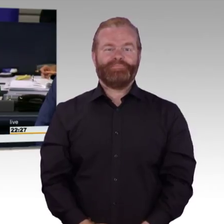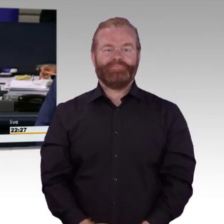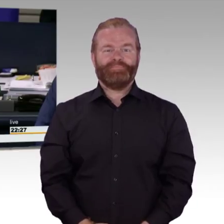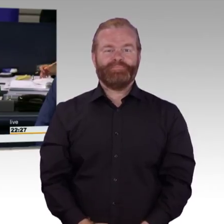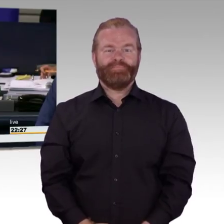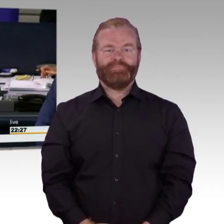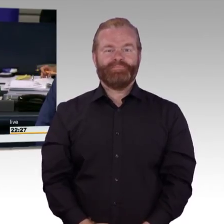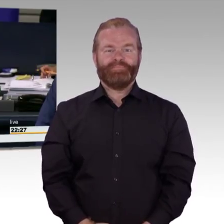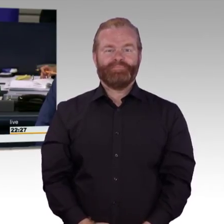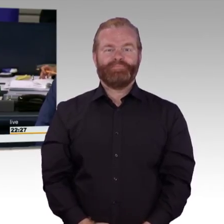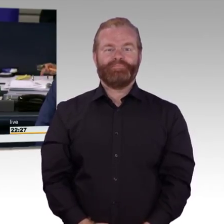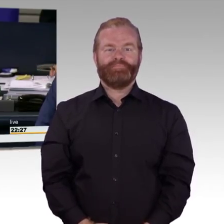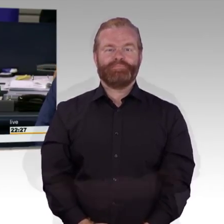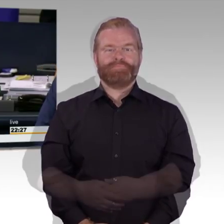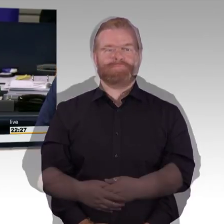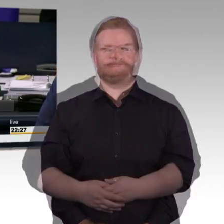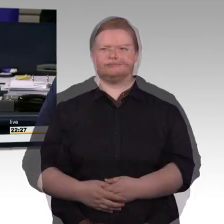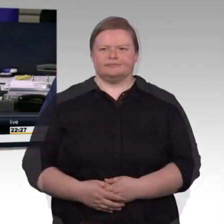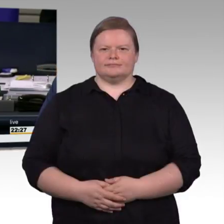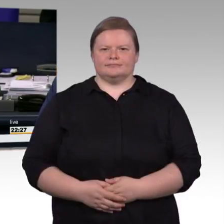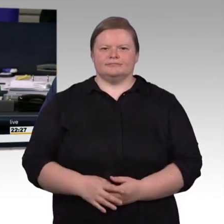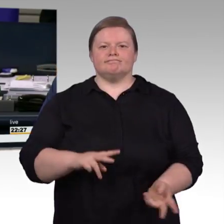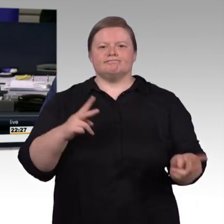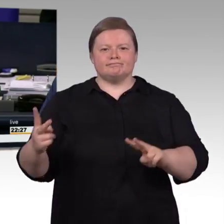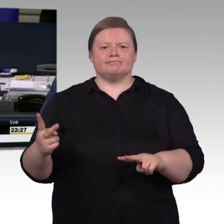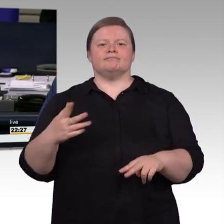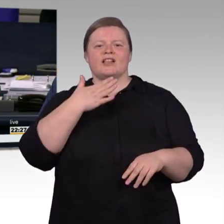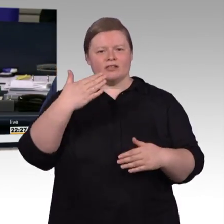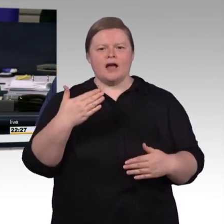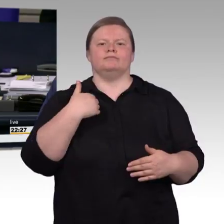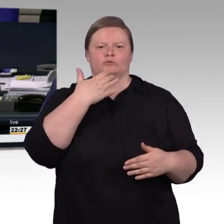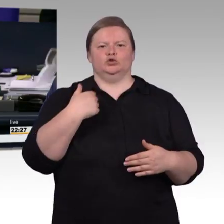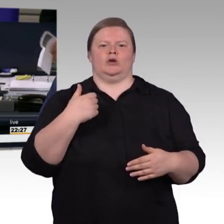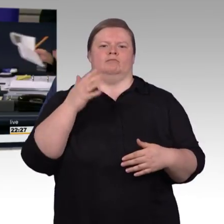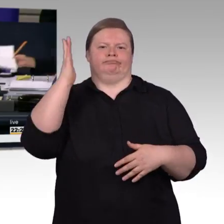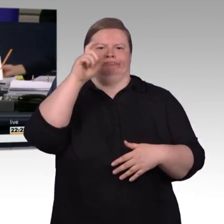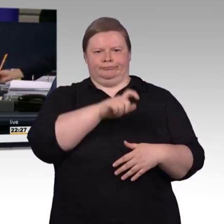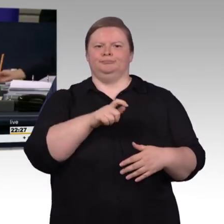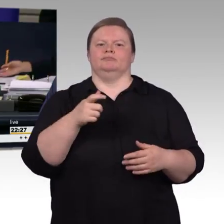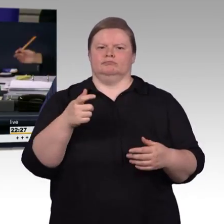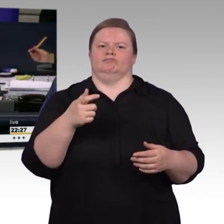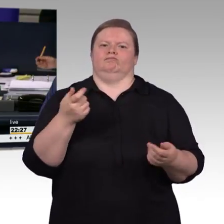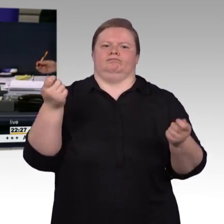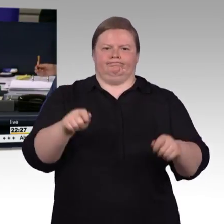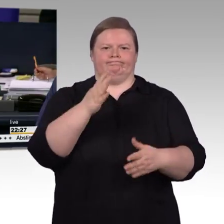den Gesetzentwurf der Bundesregierung auf Drucksache 2072 in der Ausschussfassung